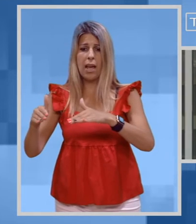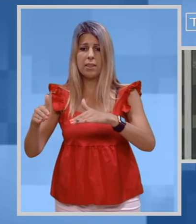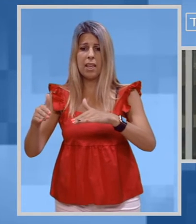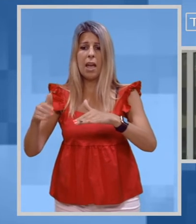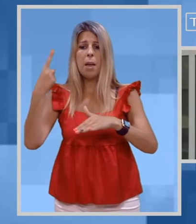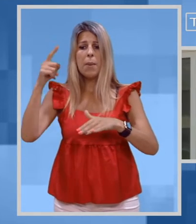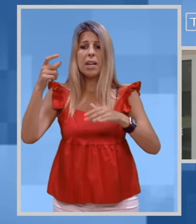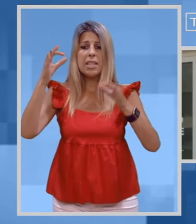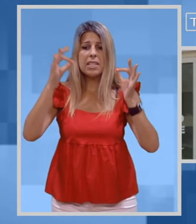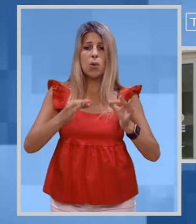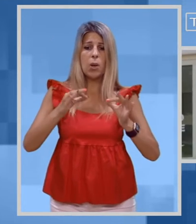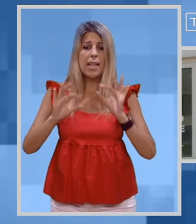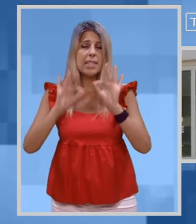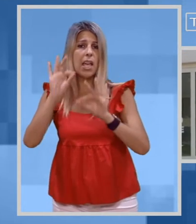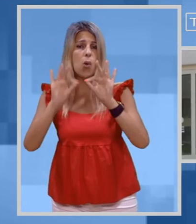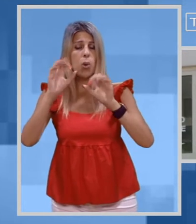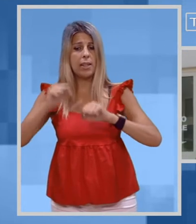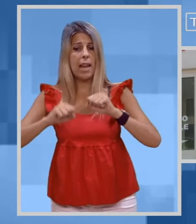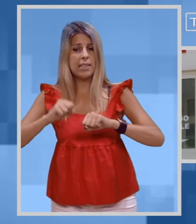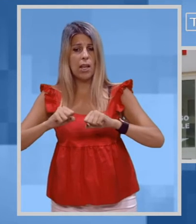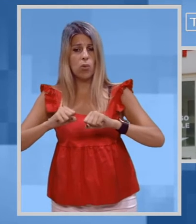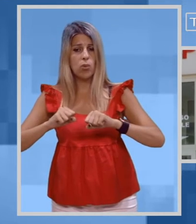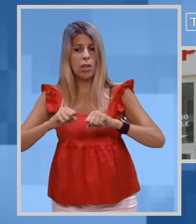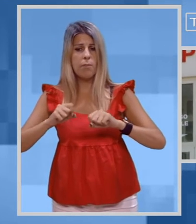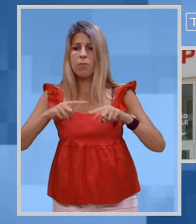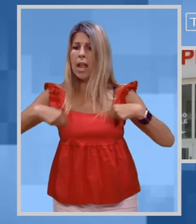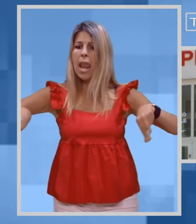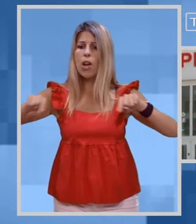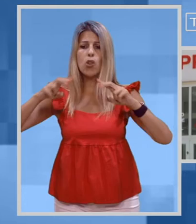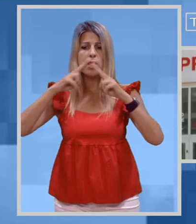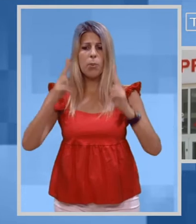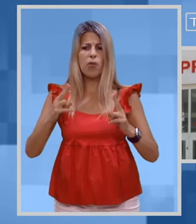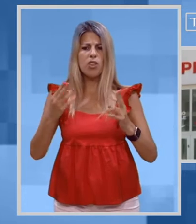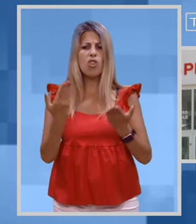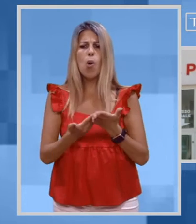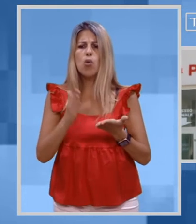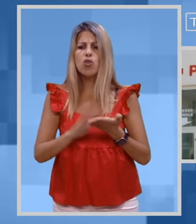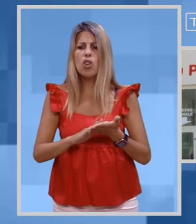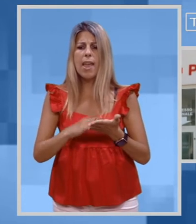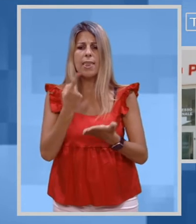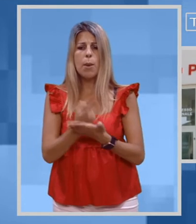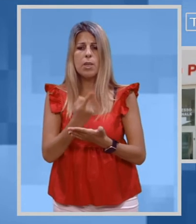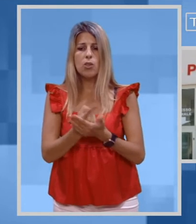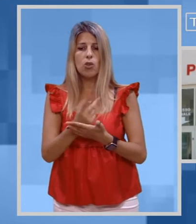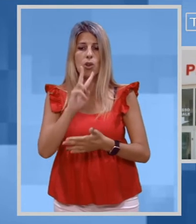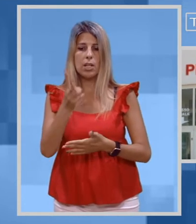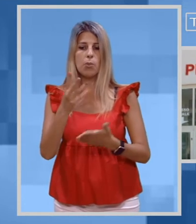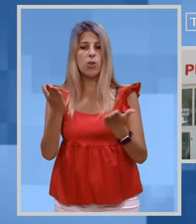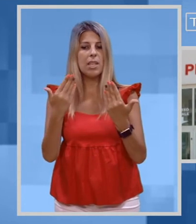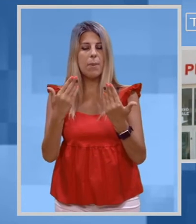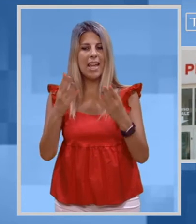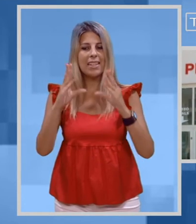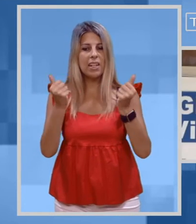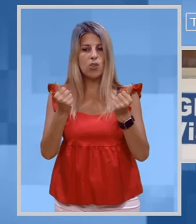inesorabile declino sul piano della sicurezza e della cura della propria salute. La nostra provincia ha urgente bisogno di